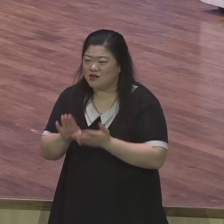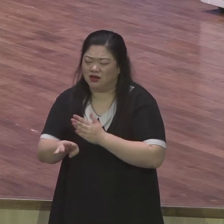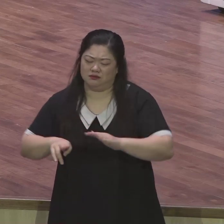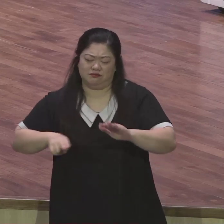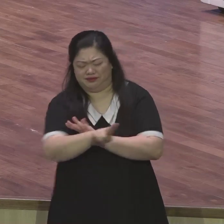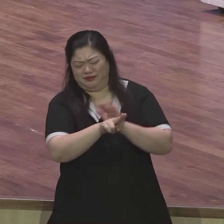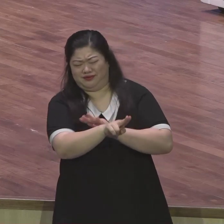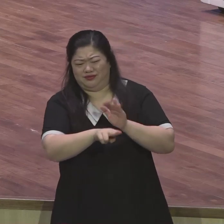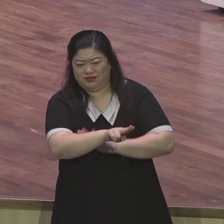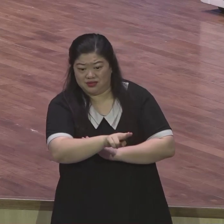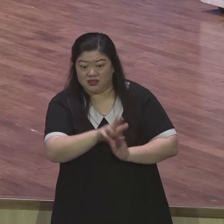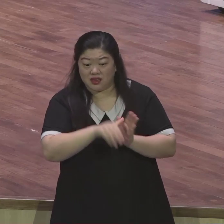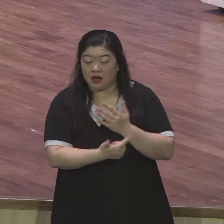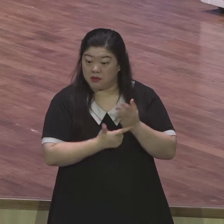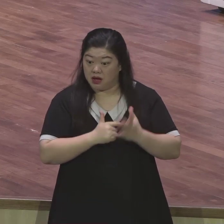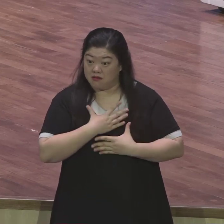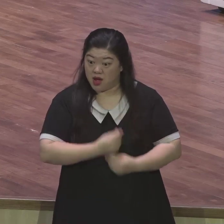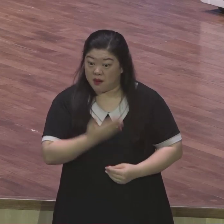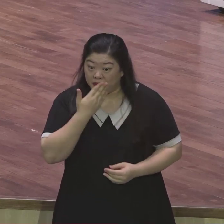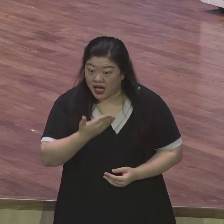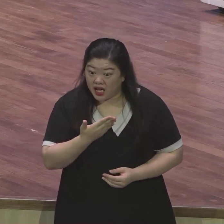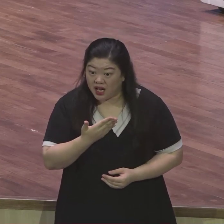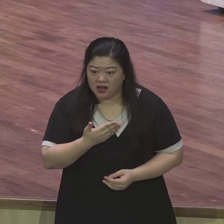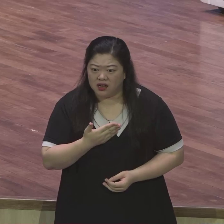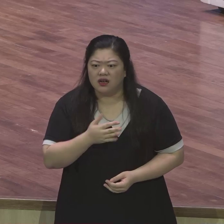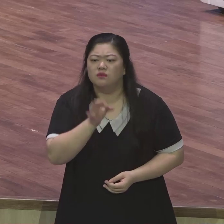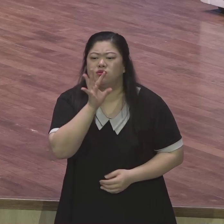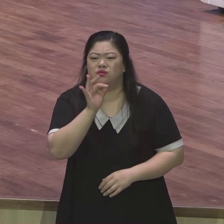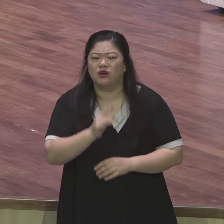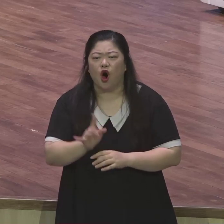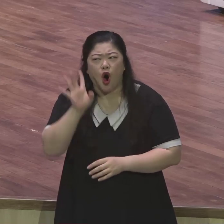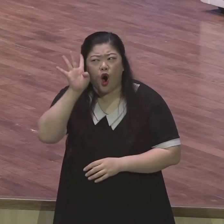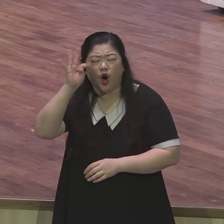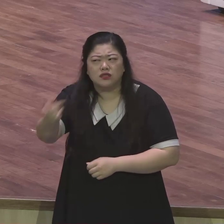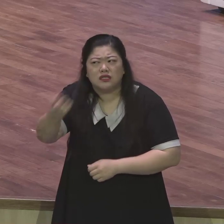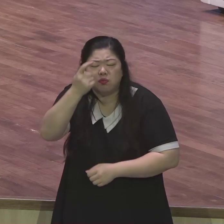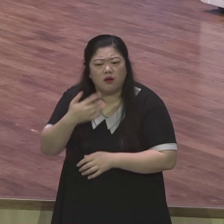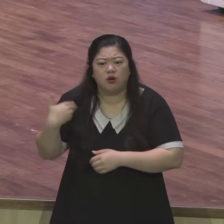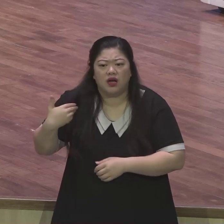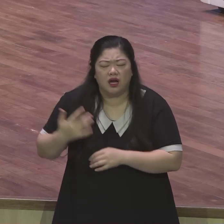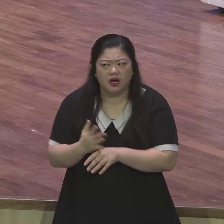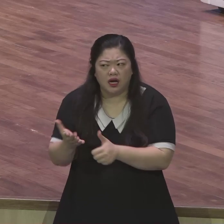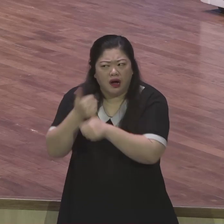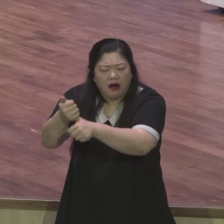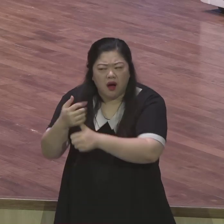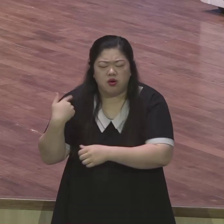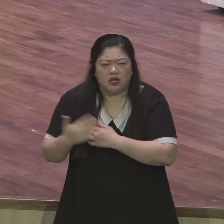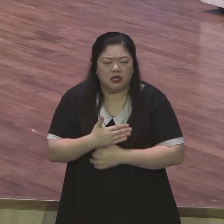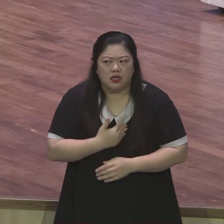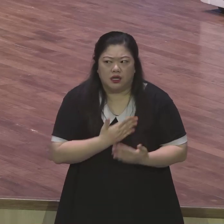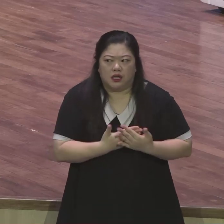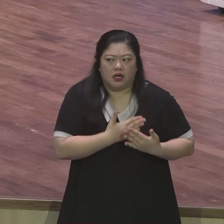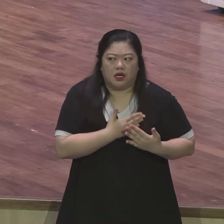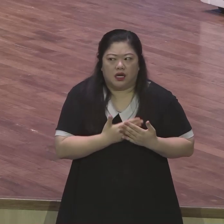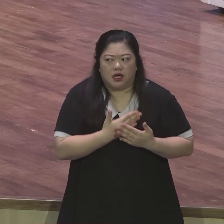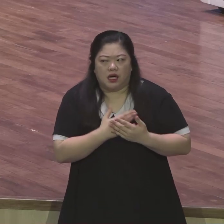참 잘 오겠습니까 언제나 불안하고 무섭고 죄책감에 시달리는 그 상태가 바로 불신자 상태예요 돈으로도